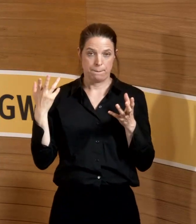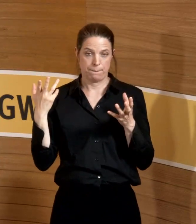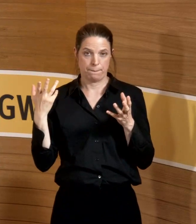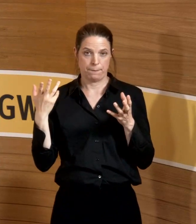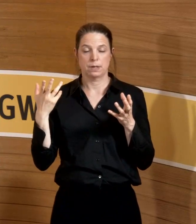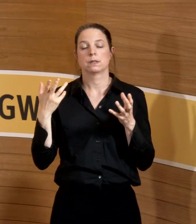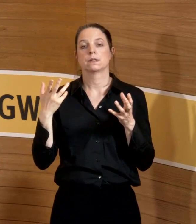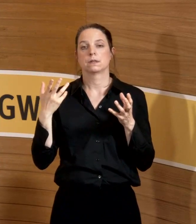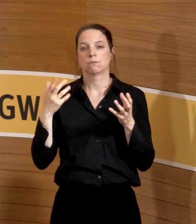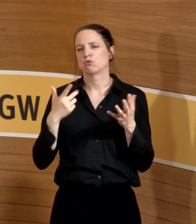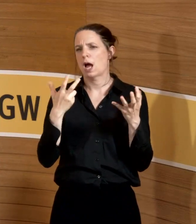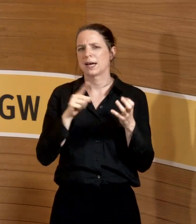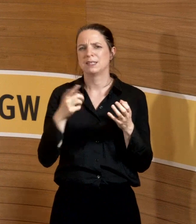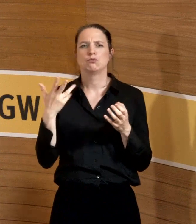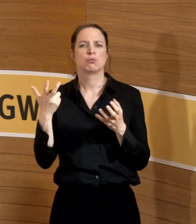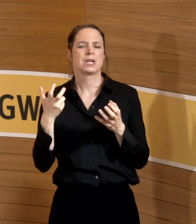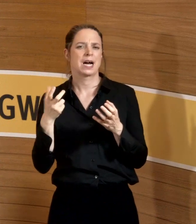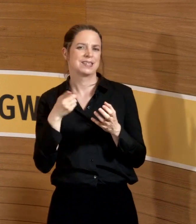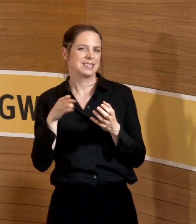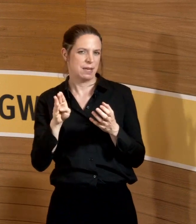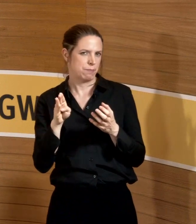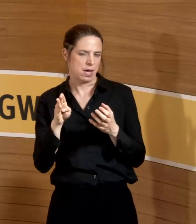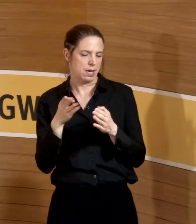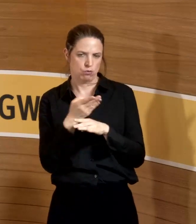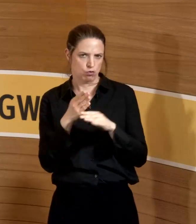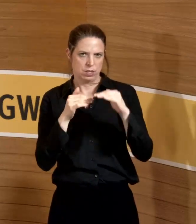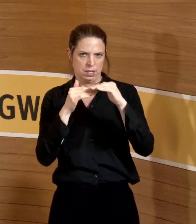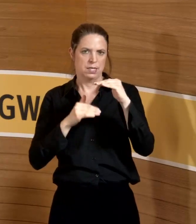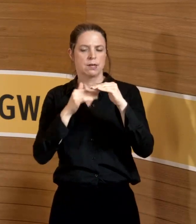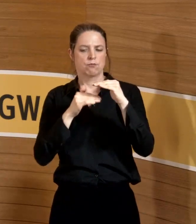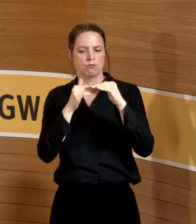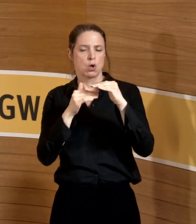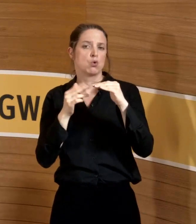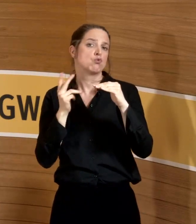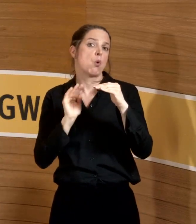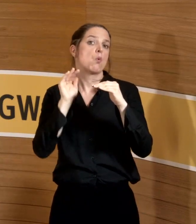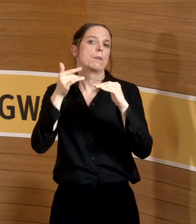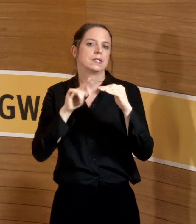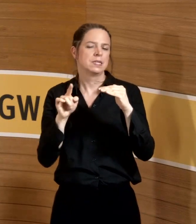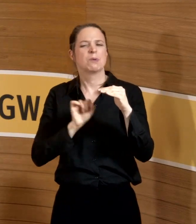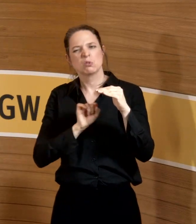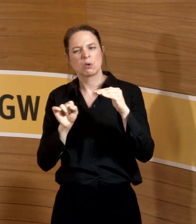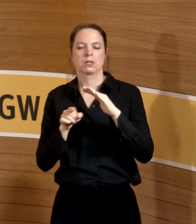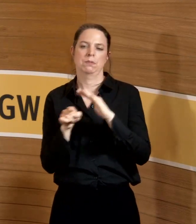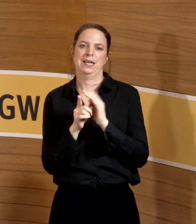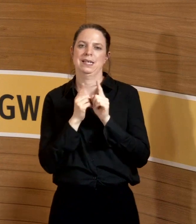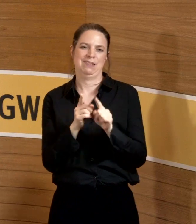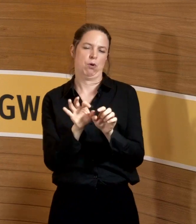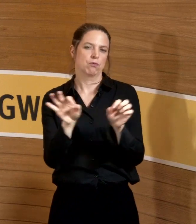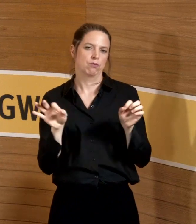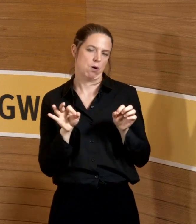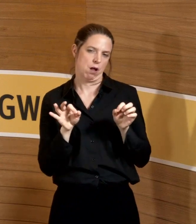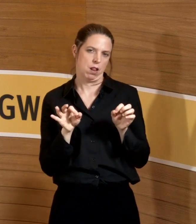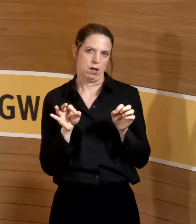Lärmbereichsschwelle von 80 oder 85 dB im Schichtmittel durchaus als Stressor negativ auf alle wirkt. Stress will man für